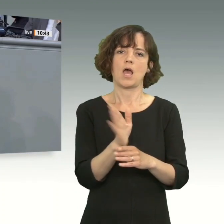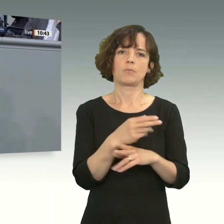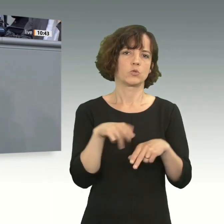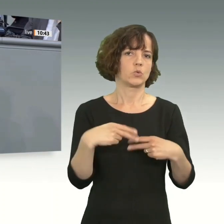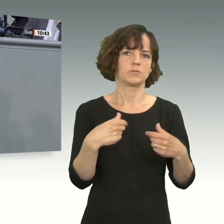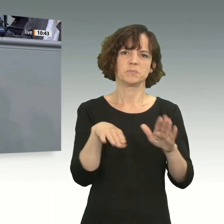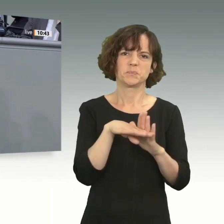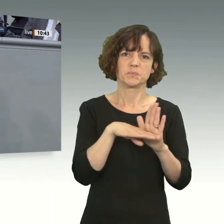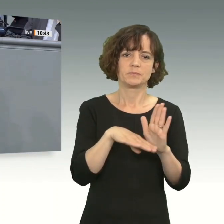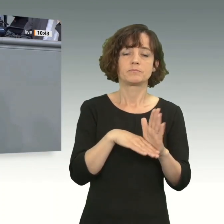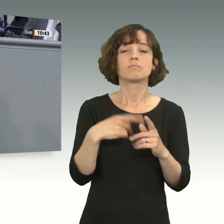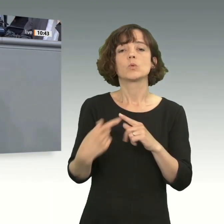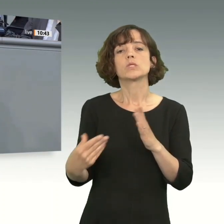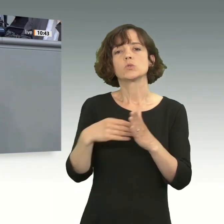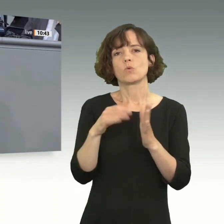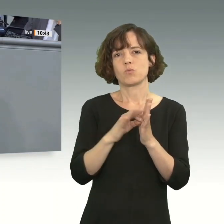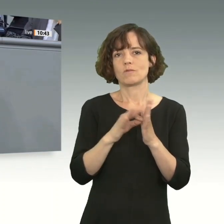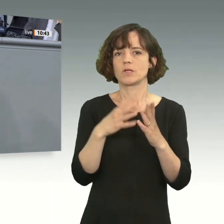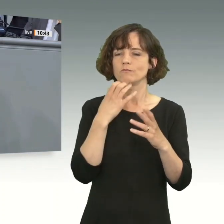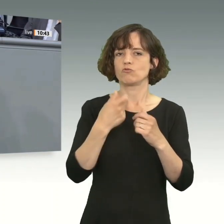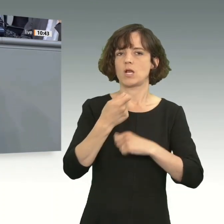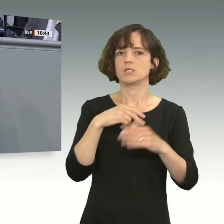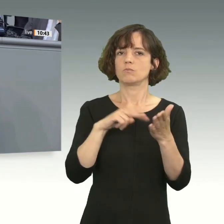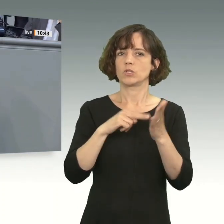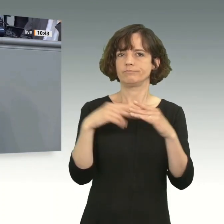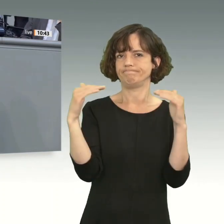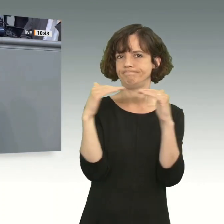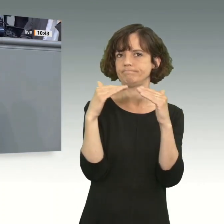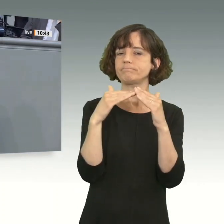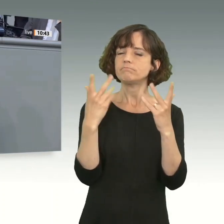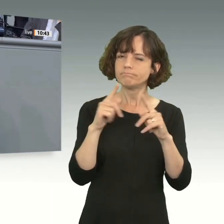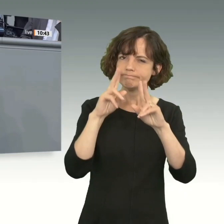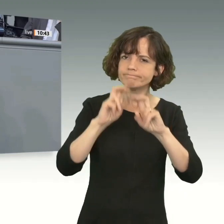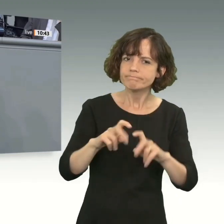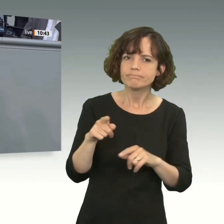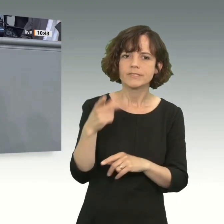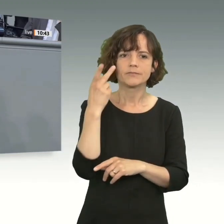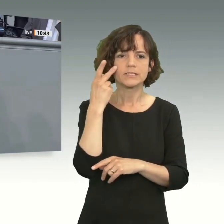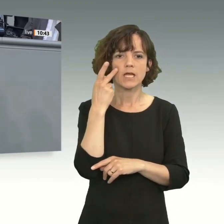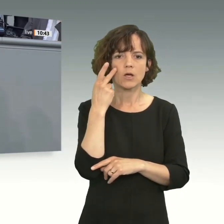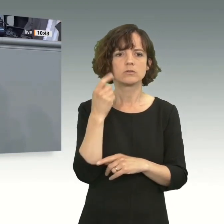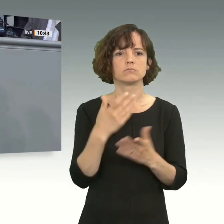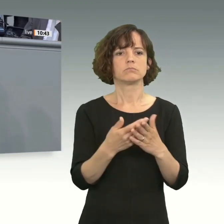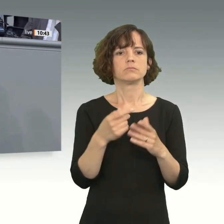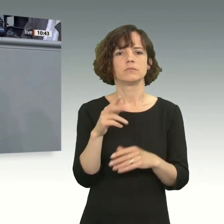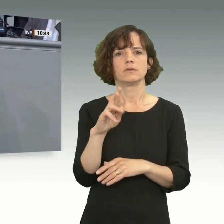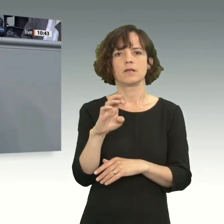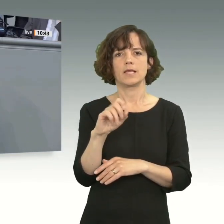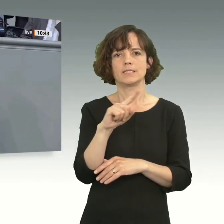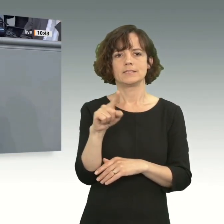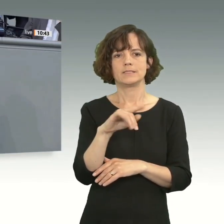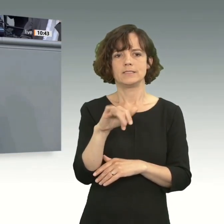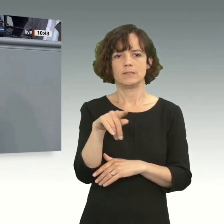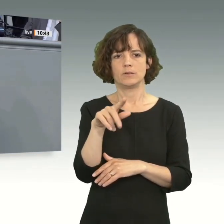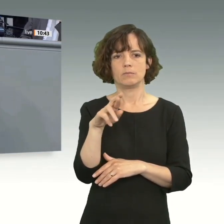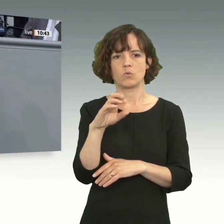Ein weiterer Punkt, denn wir wollen ja Handelspolitik auf Augenhöhe machen, wir haben auch untersuchen lassen, ist Reziprozität, also Gegenseitigkeit möglich. Das ist es.